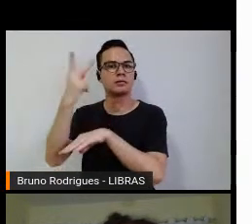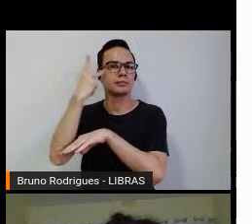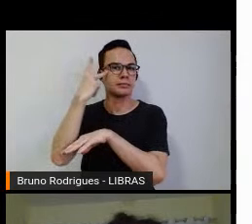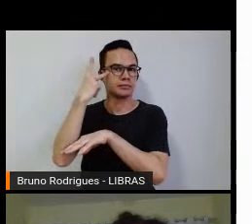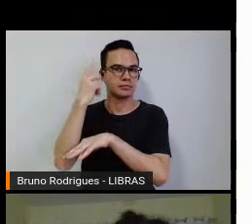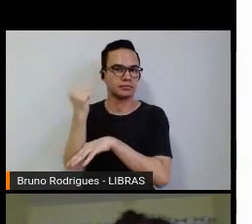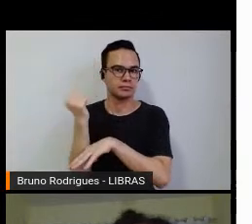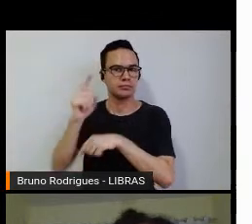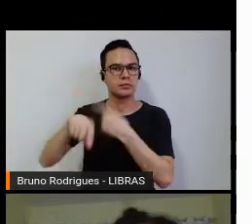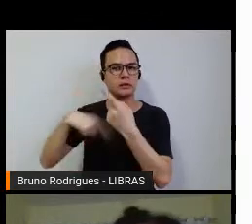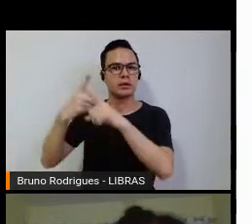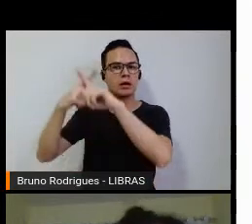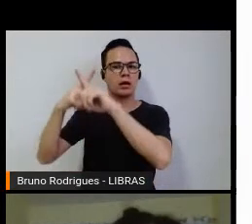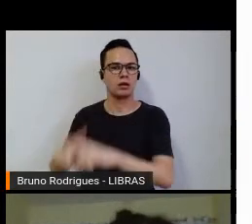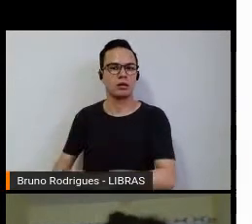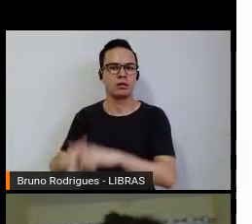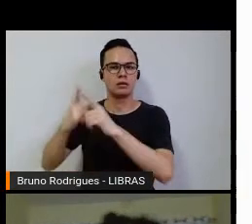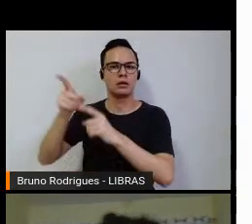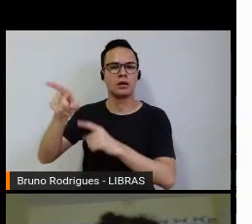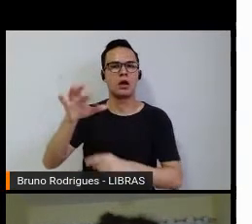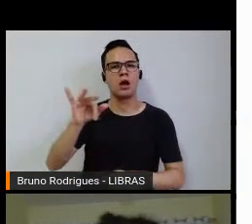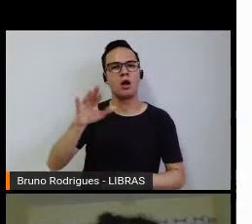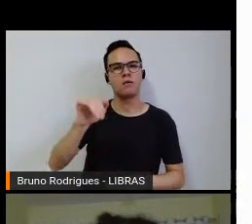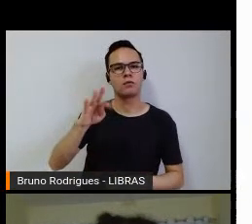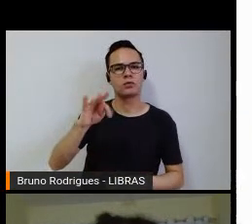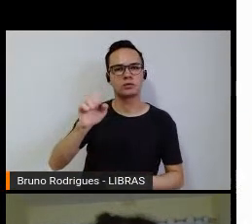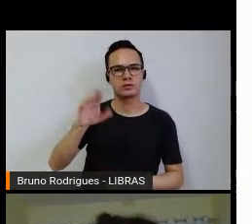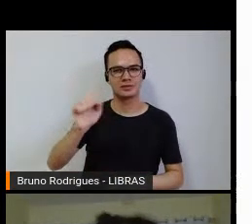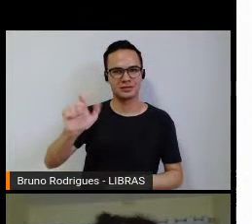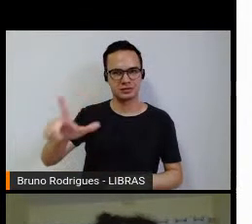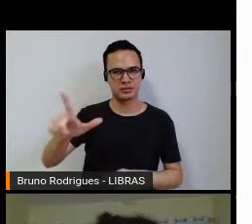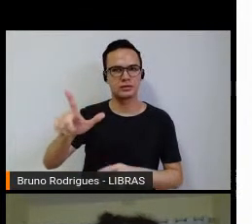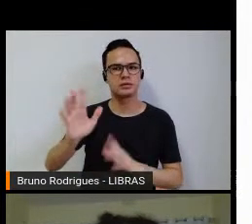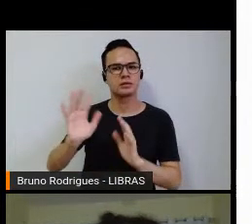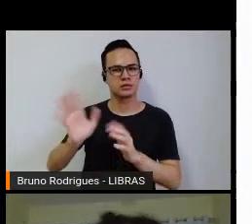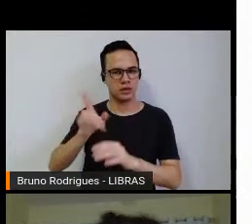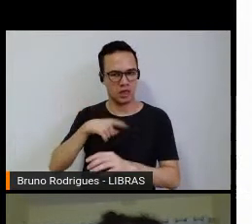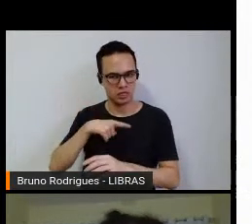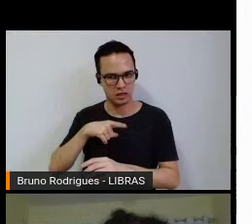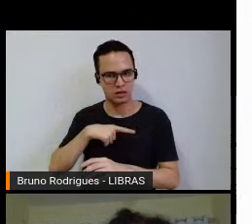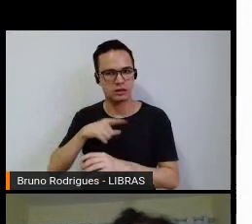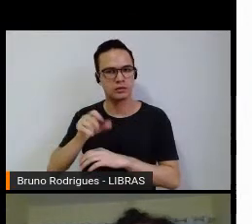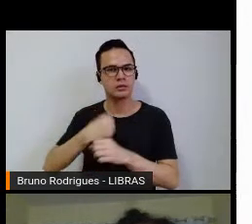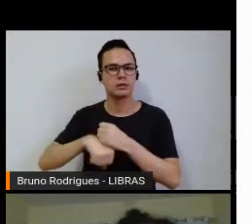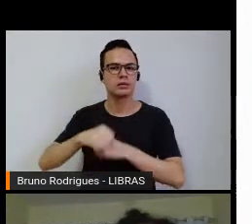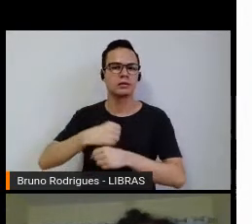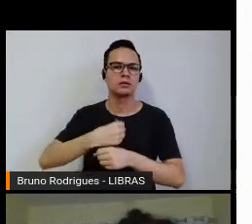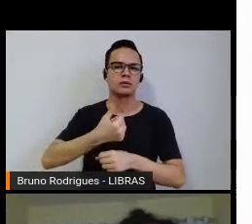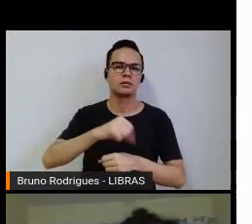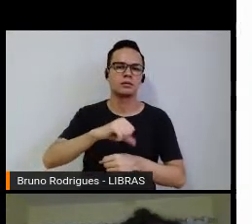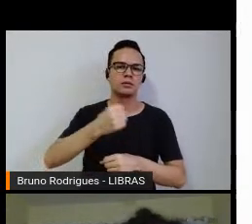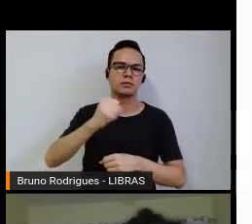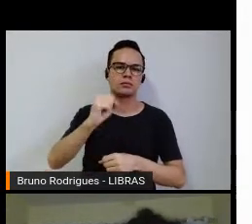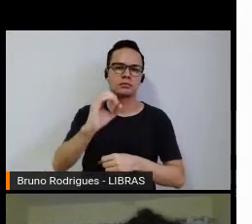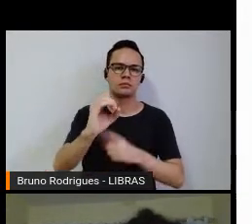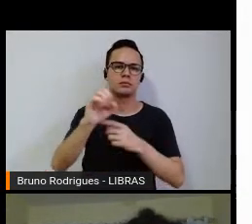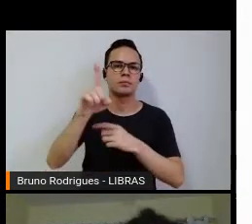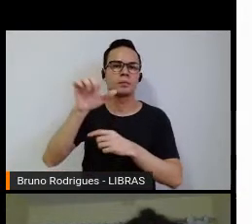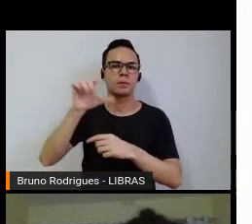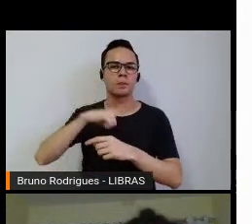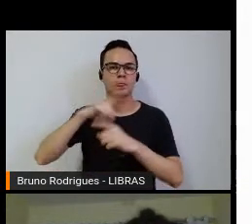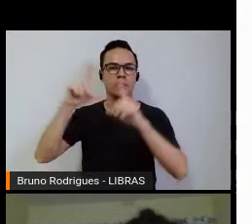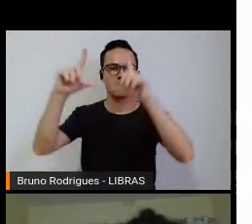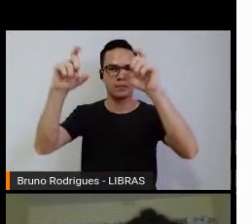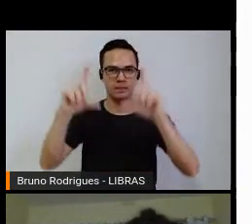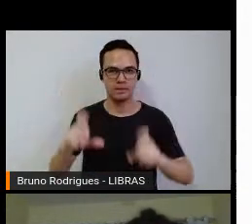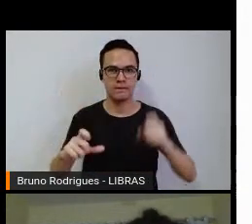para disputar o futsal, naquela época já acontecia os campeonatos do futsal, em 1980, e aqui essas duas fotos, gente,